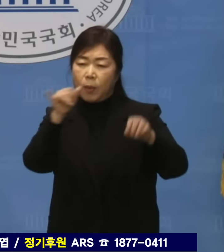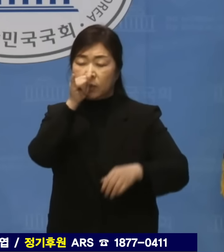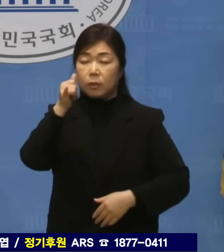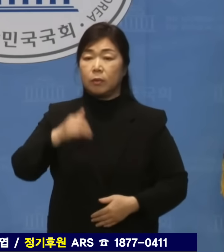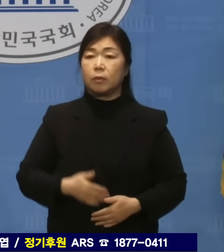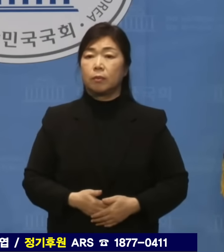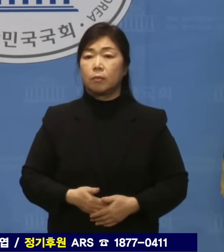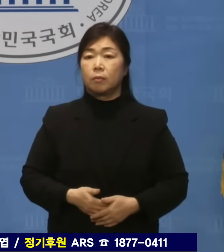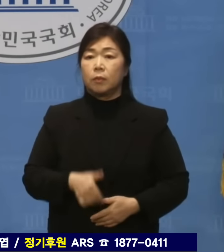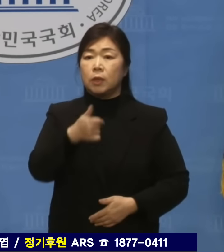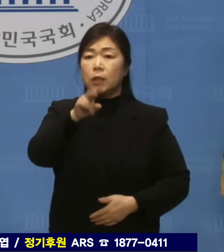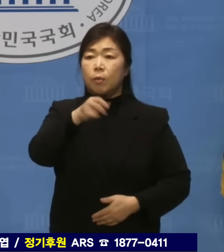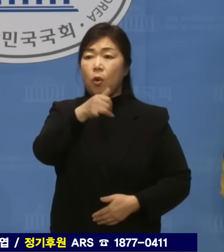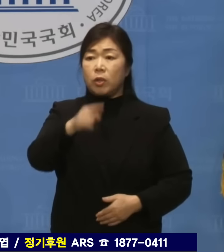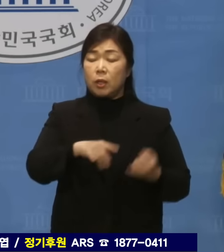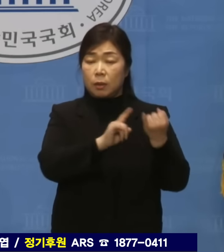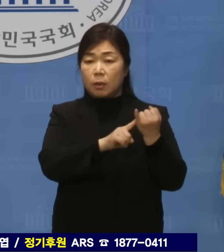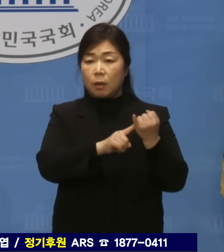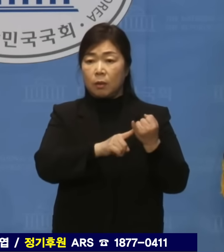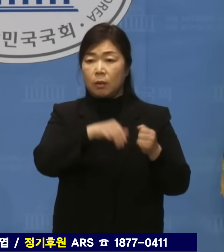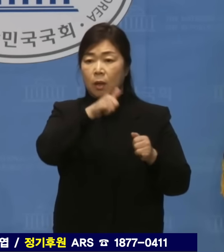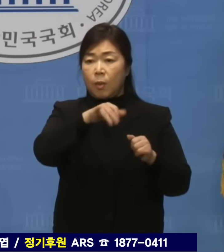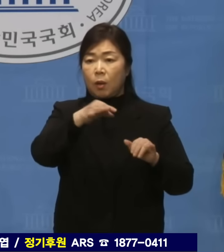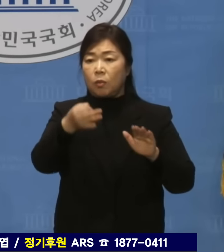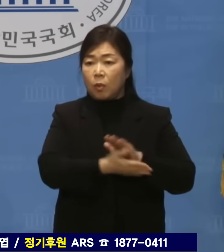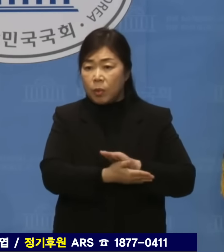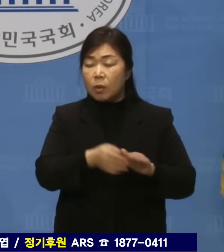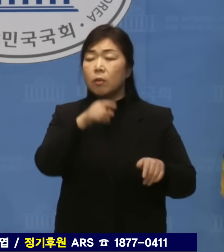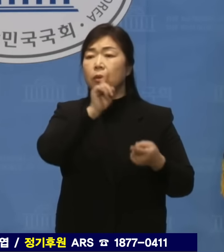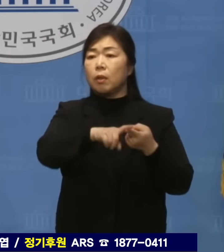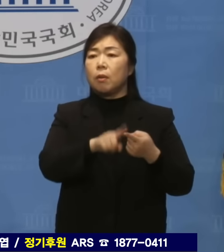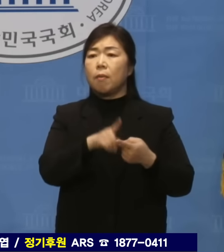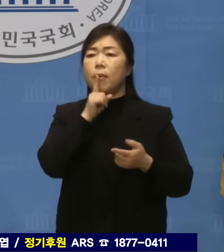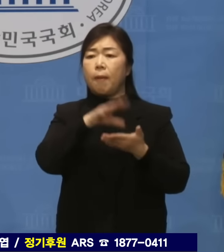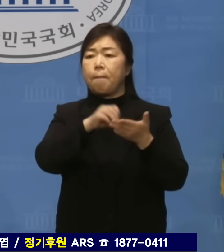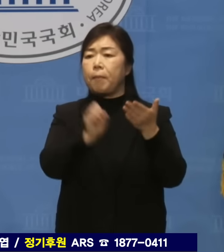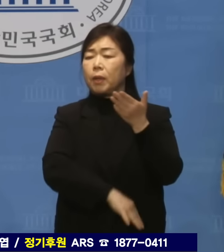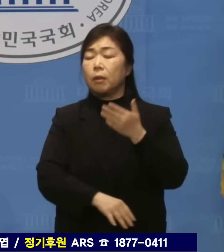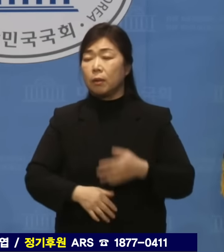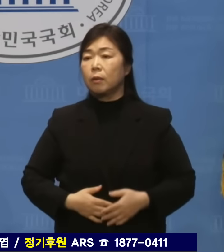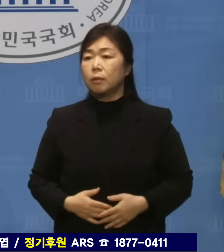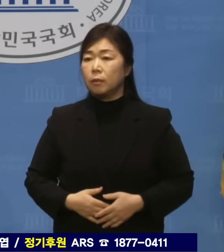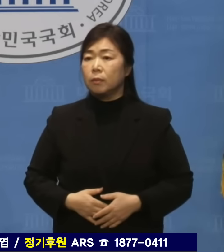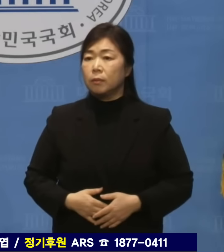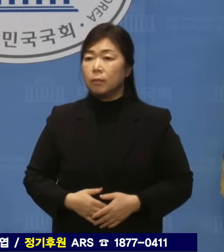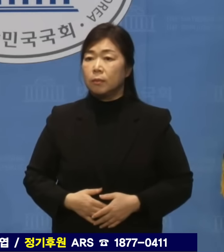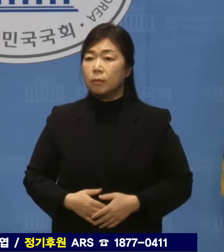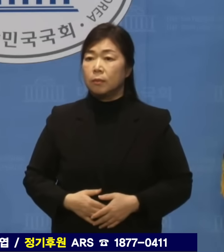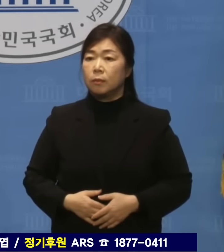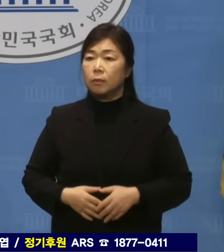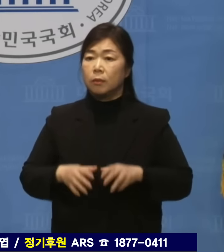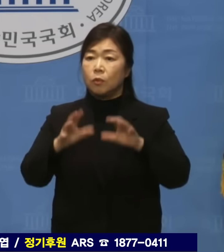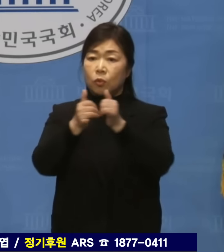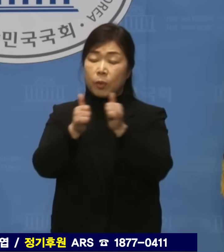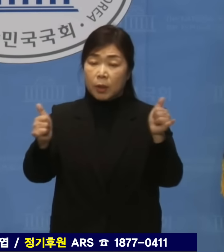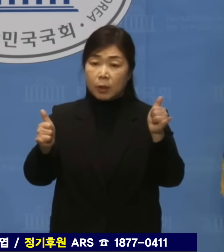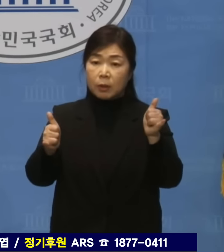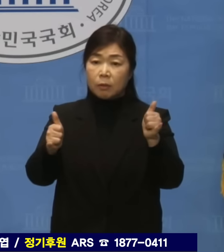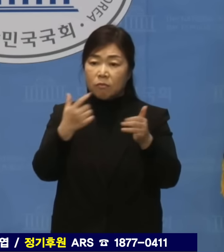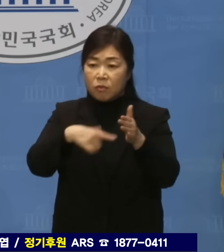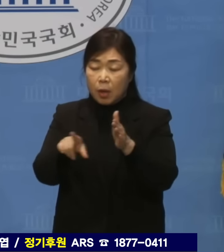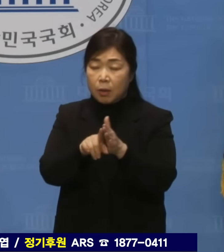대해서는 입에 올리기조차 두려워하고 있습니다. 이런 한동훈 위원장이 국민을 말할 자격이 있습니까?